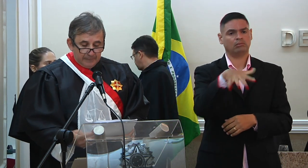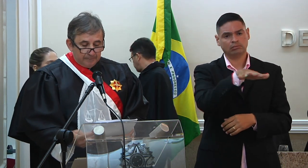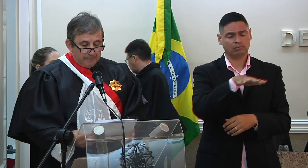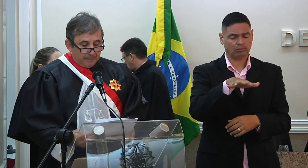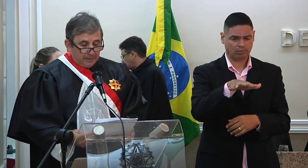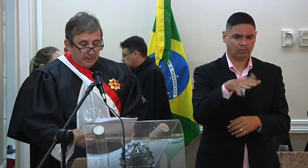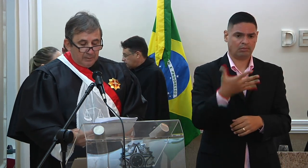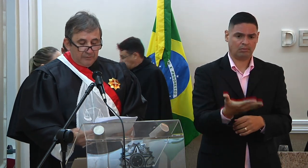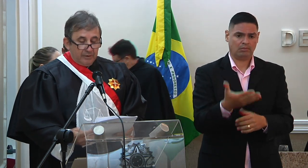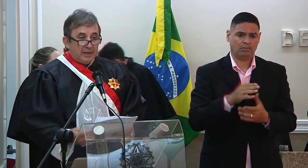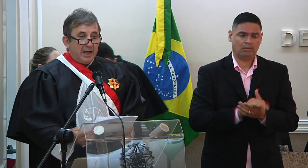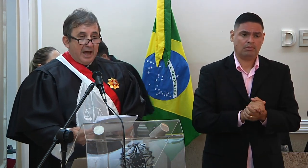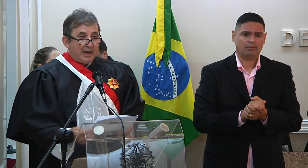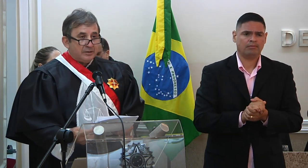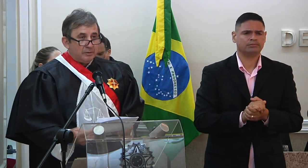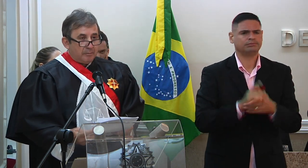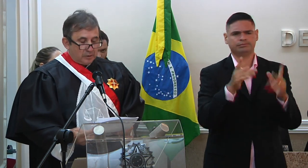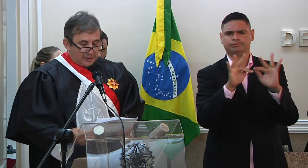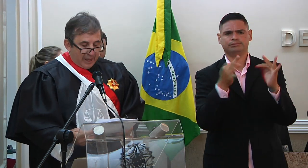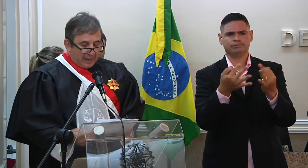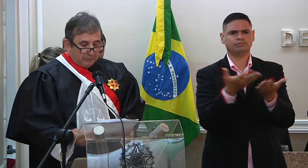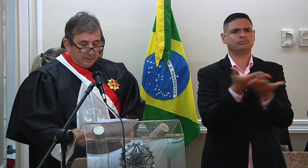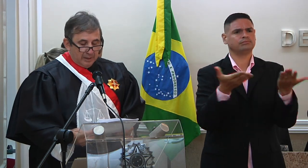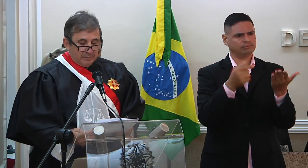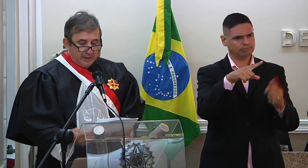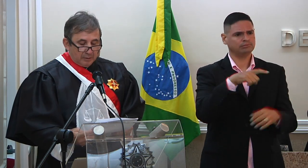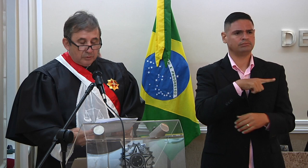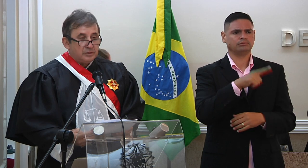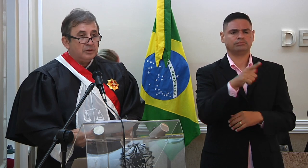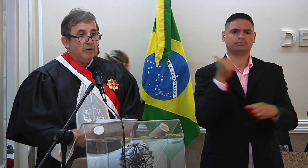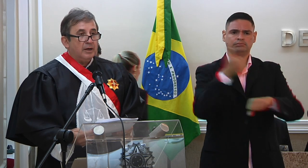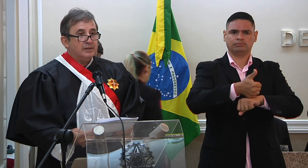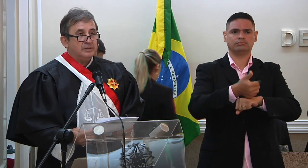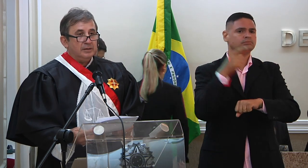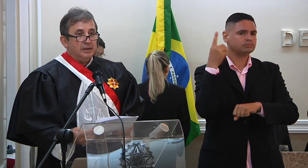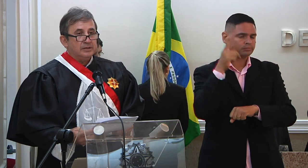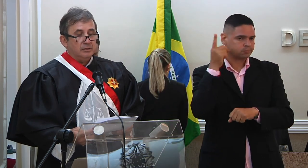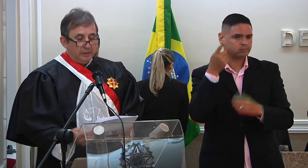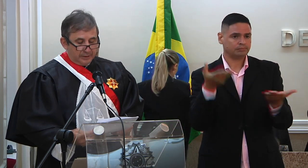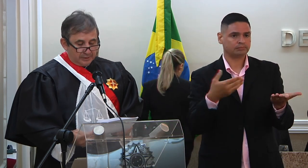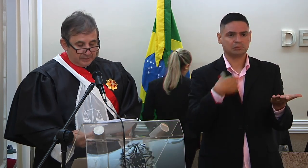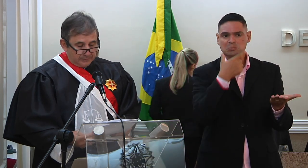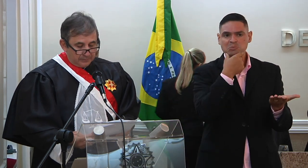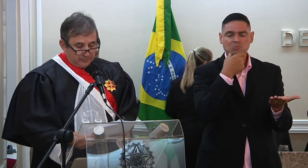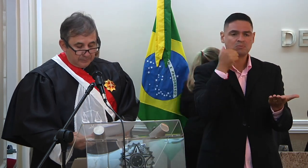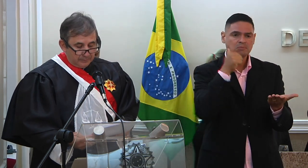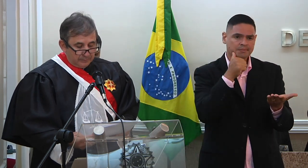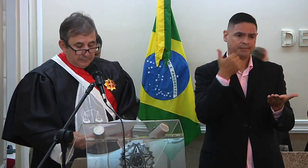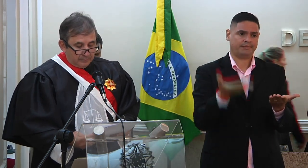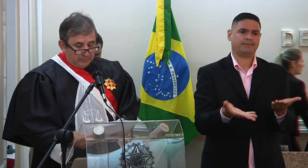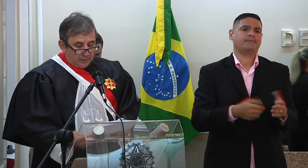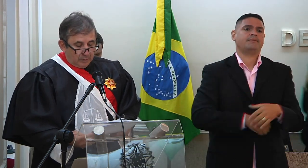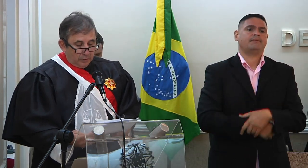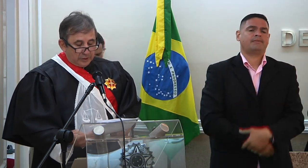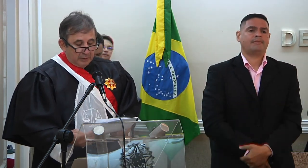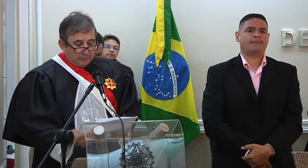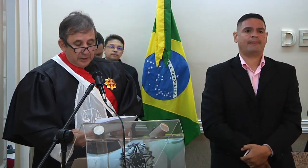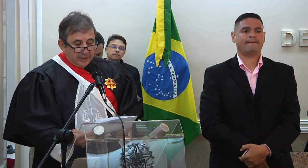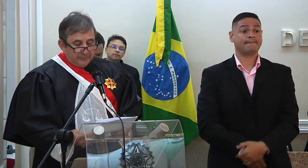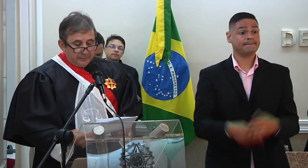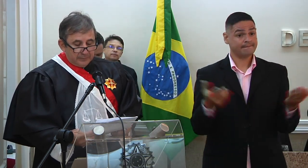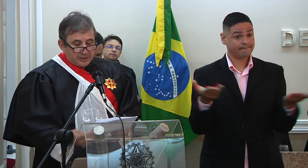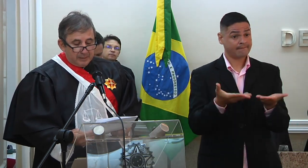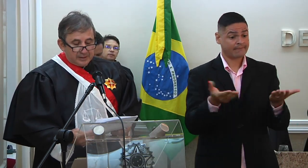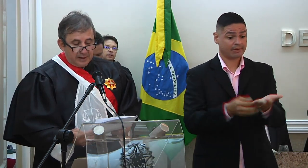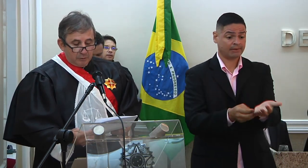Sétima Região, familiares do empossado, amigos, senhoras e senhores. Hoje